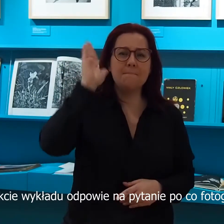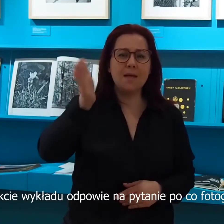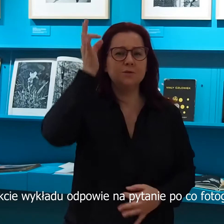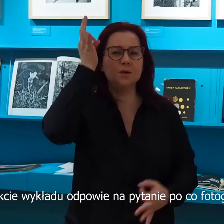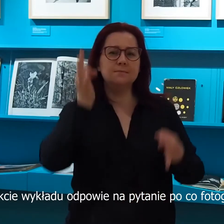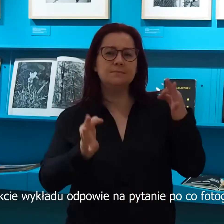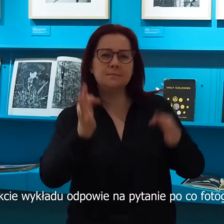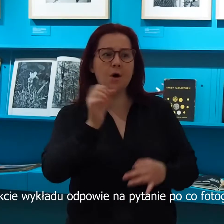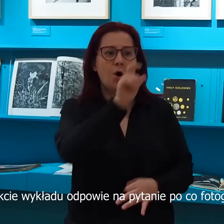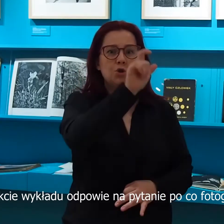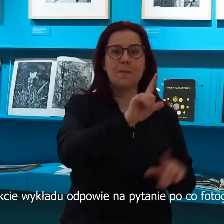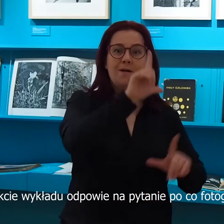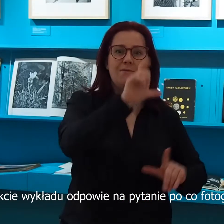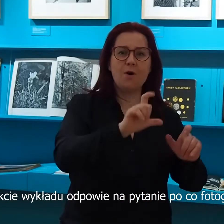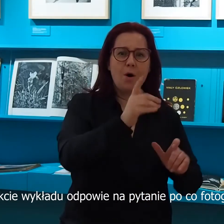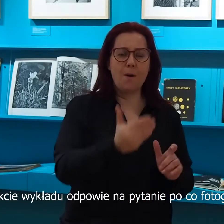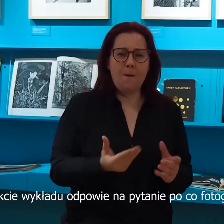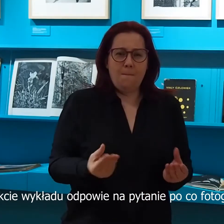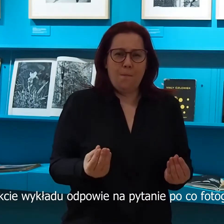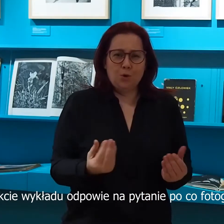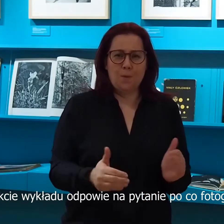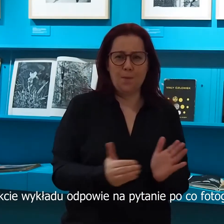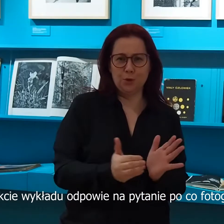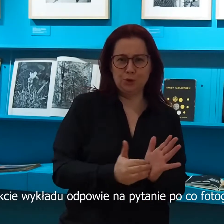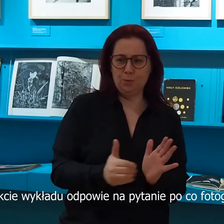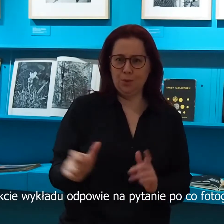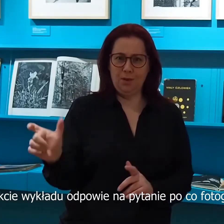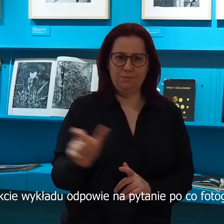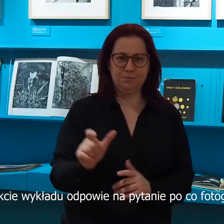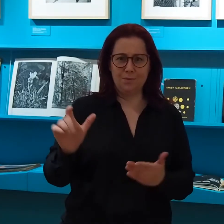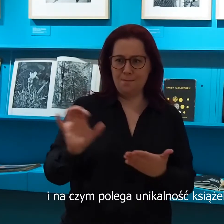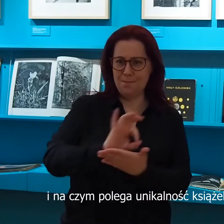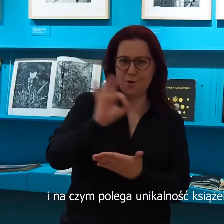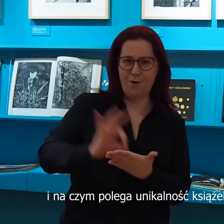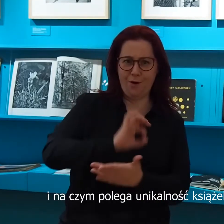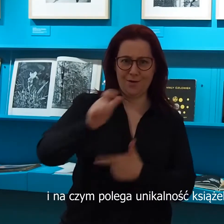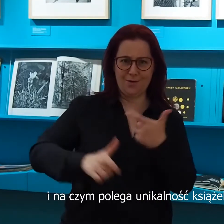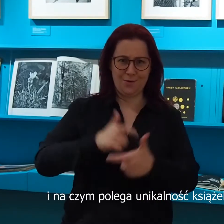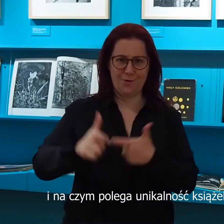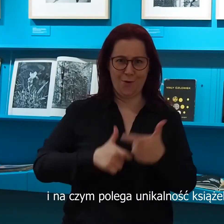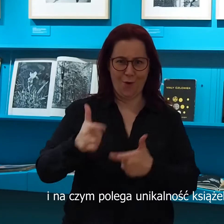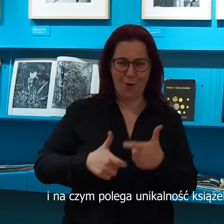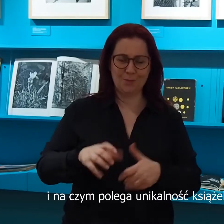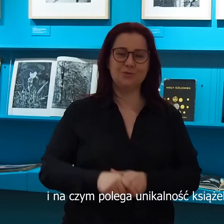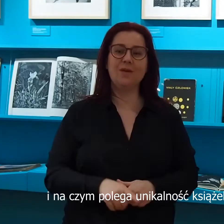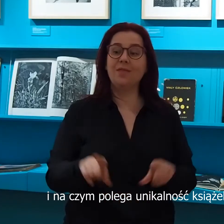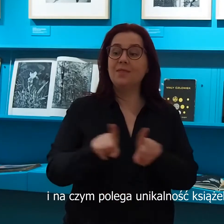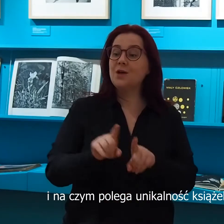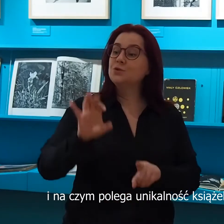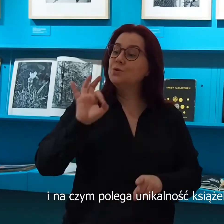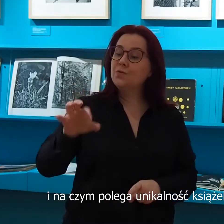po co fotografowi projektant i na czym polega unikalność książek fotograficznych.